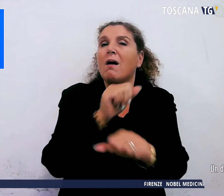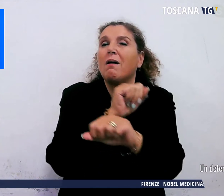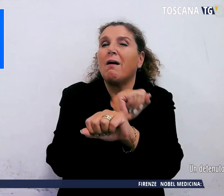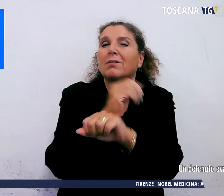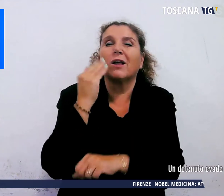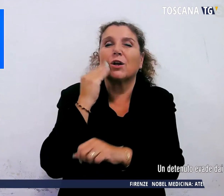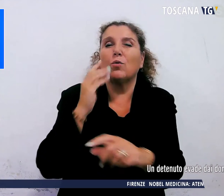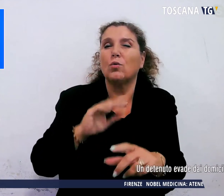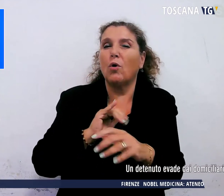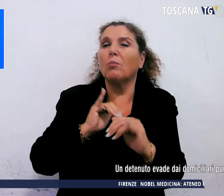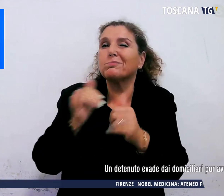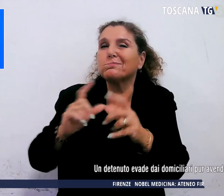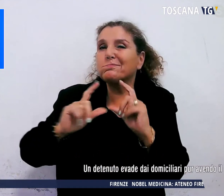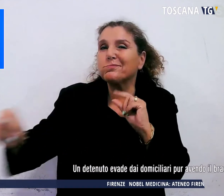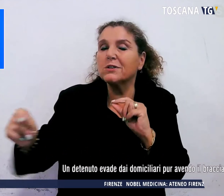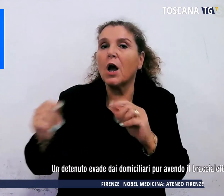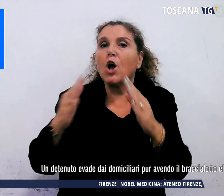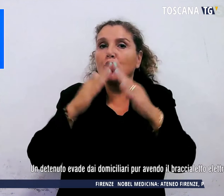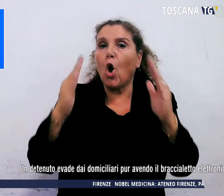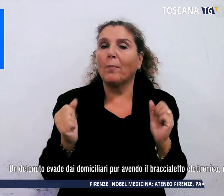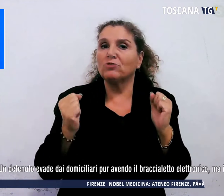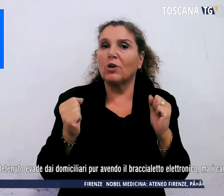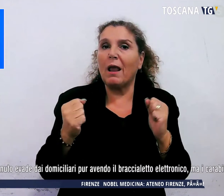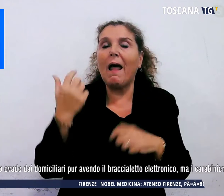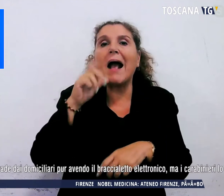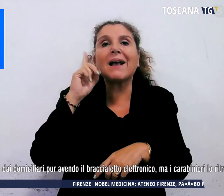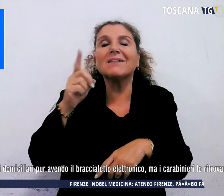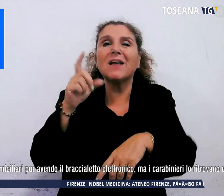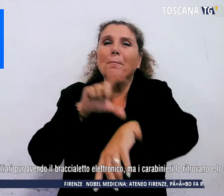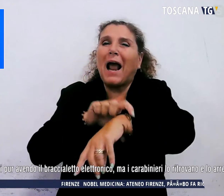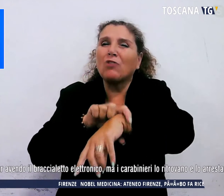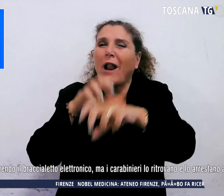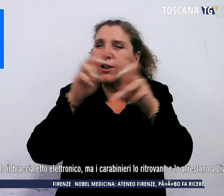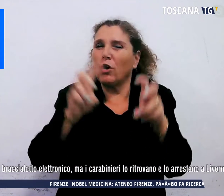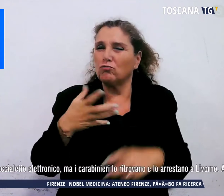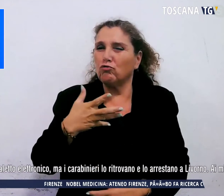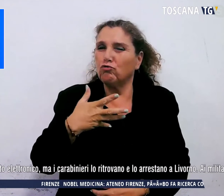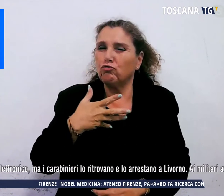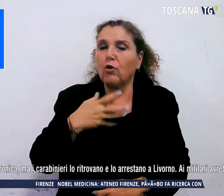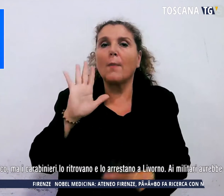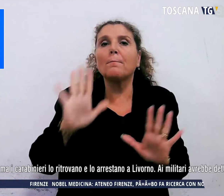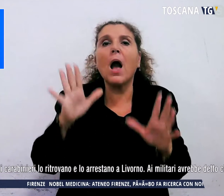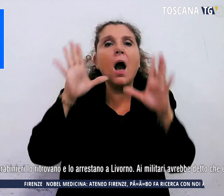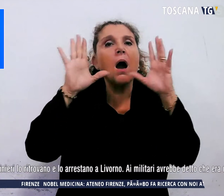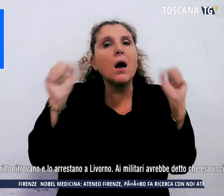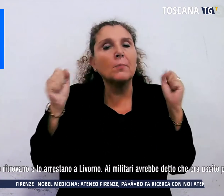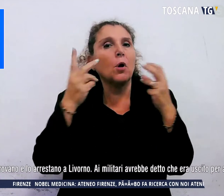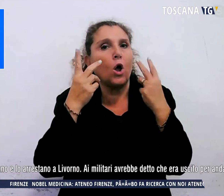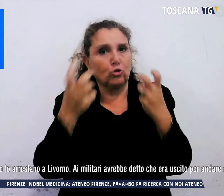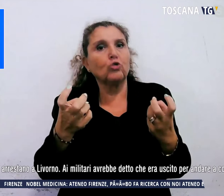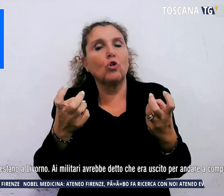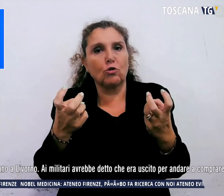domiciliari pur avendo il braccialetto elettronico, ma i carabinieri lo ritrovano e lo